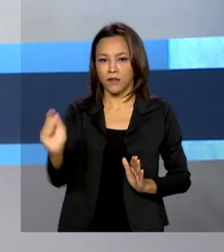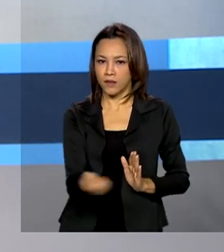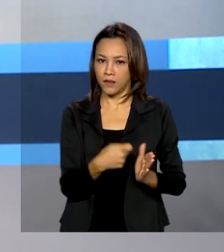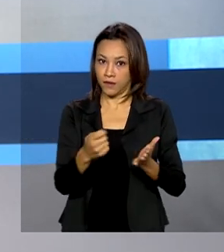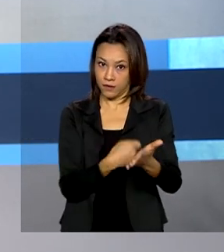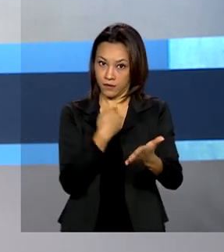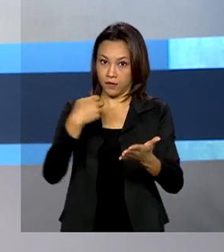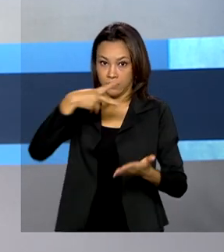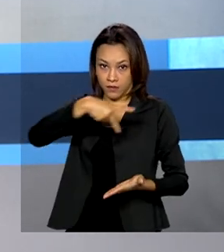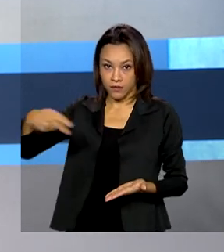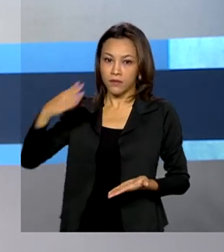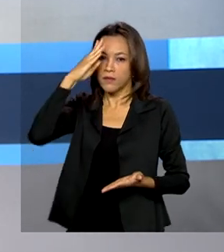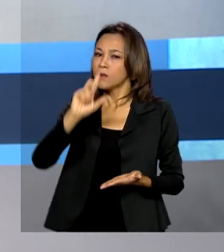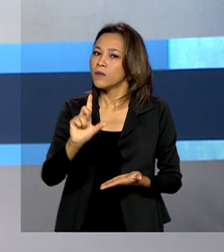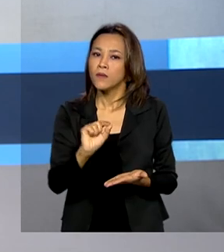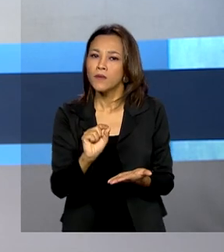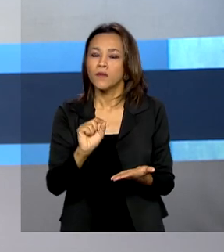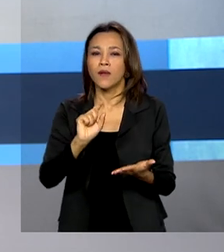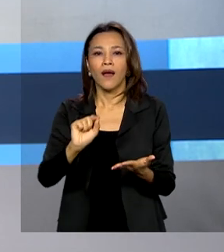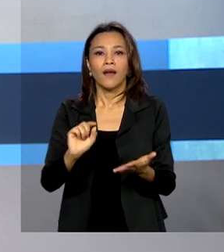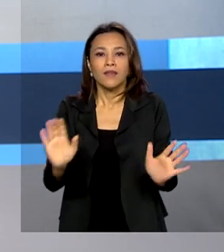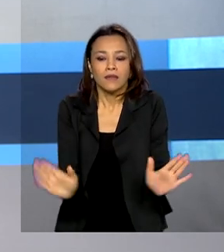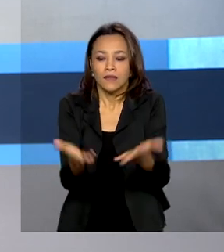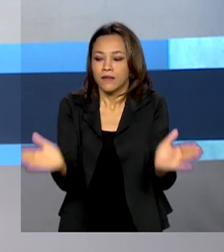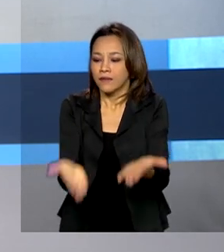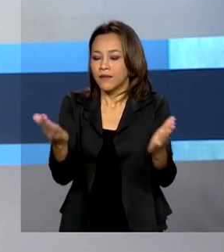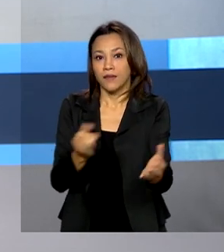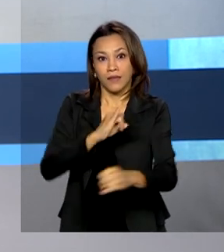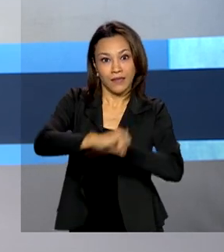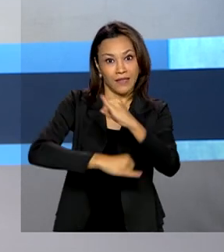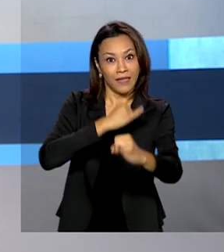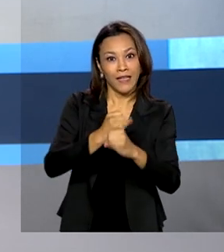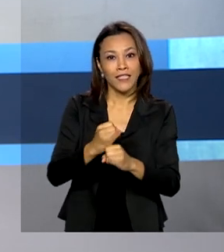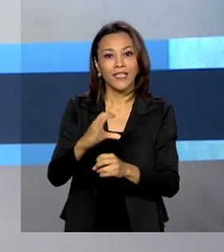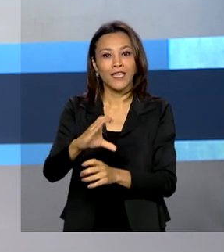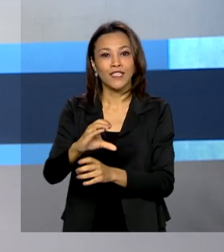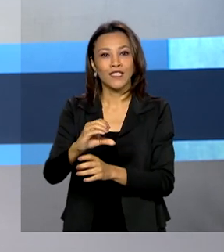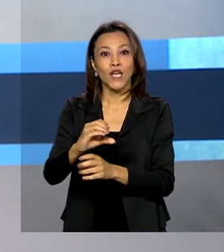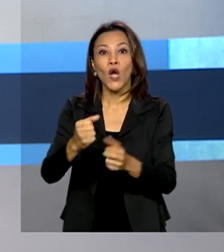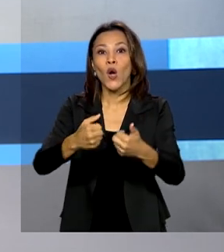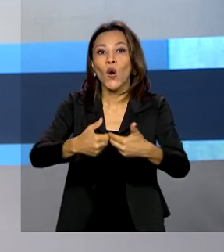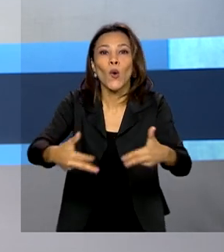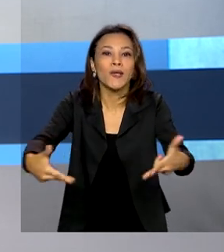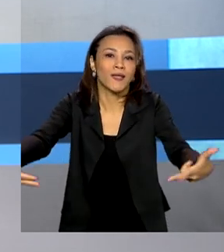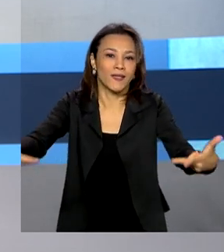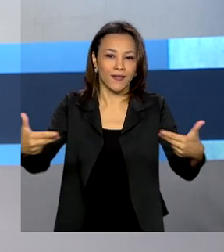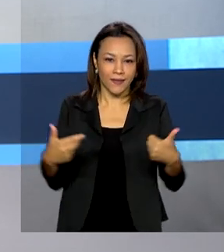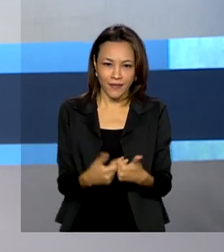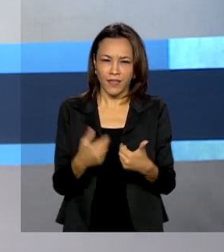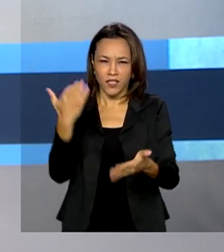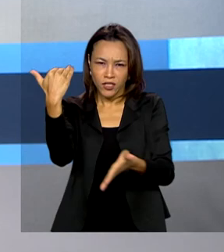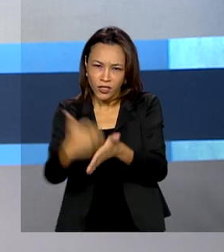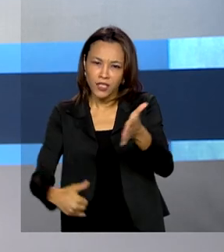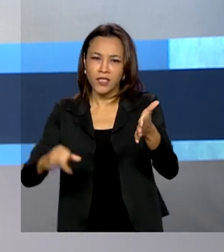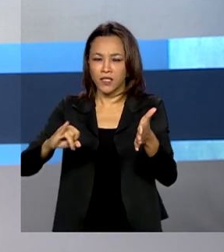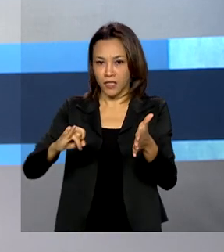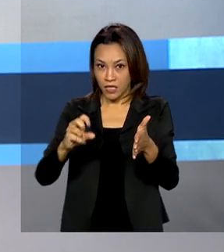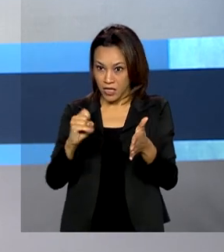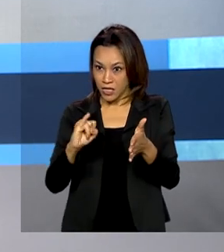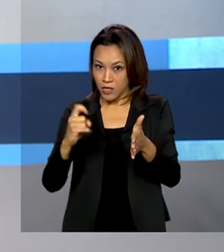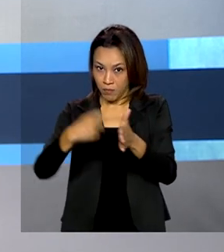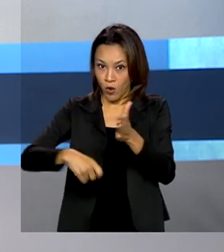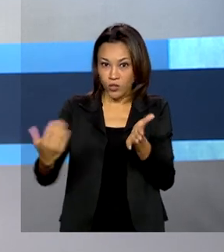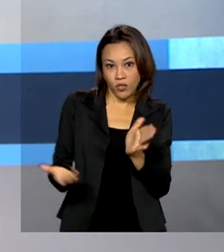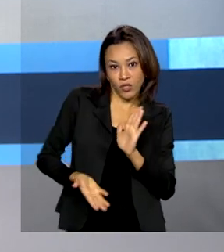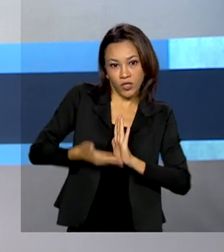nesta semana foi a que promove incentivos à internet das coisas, a partir da eliminação de impostos sobre sistemas